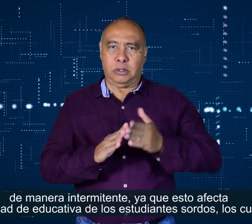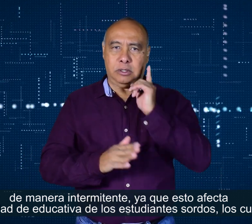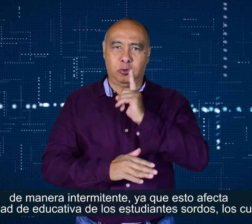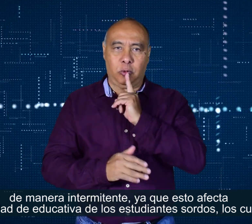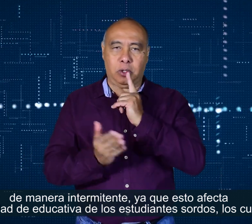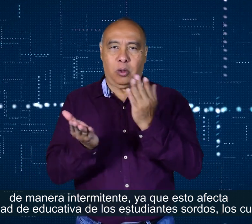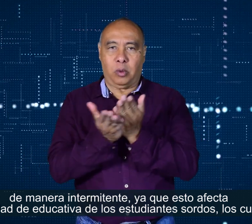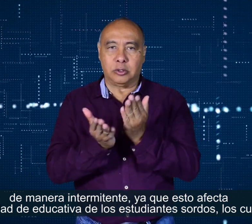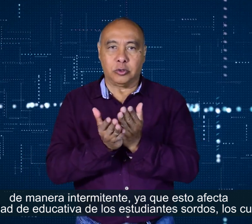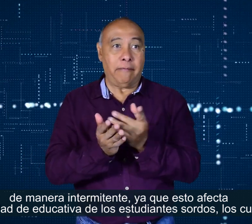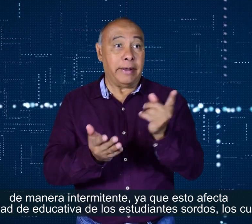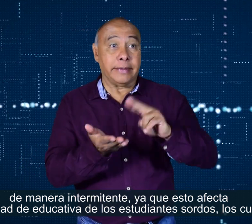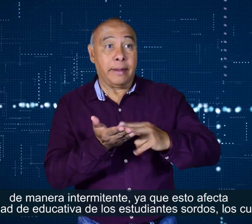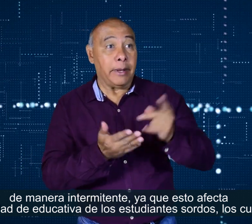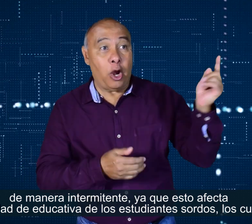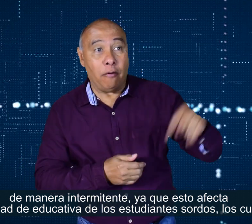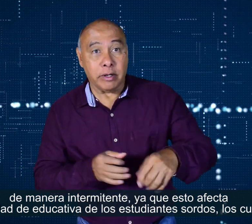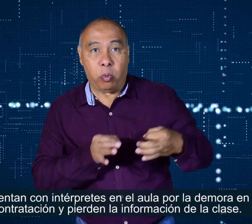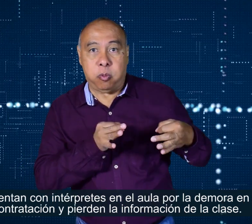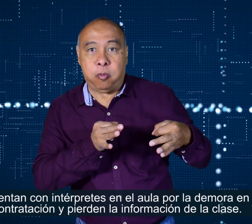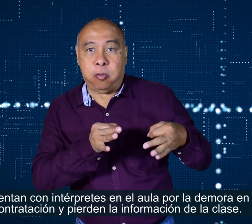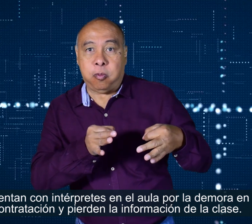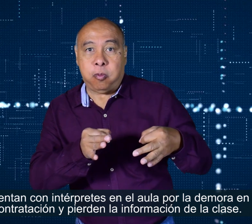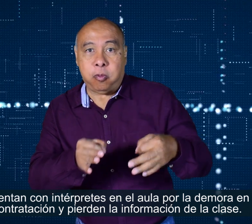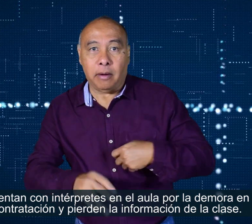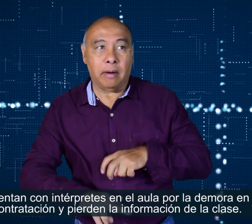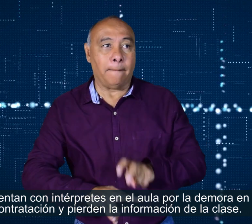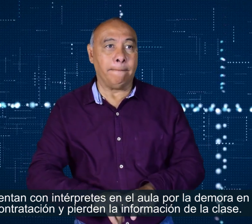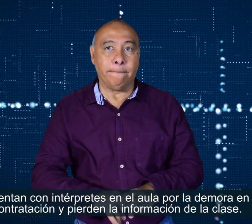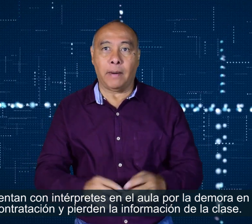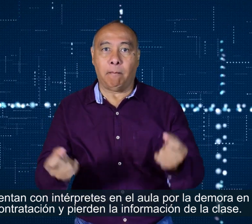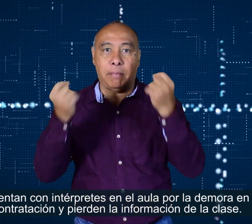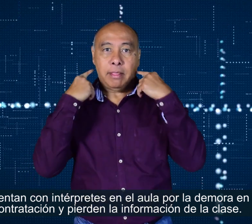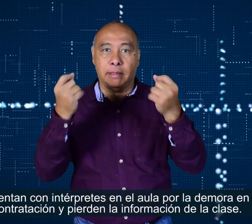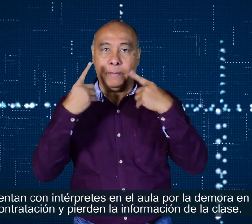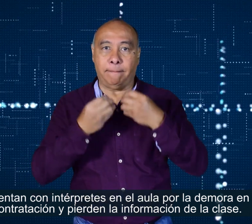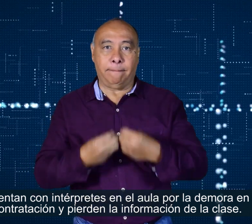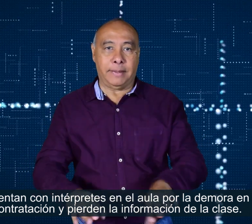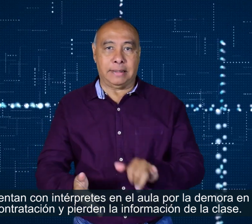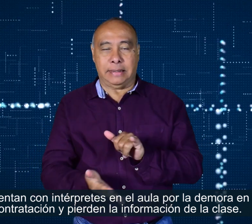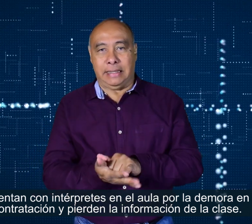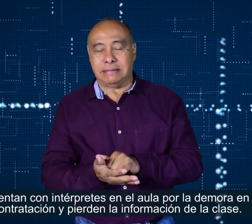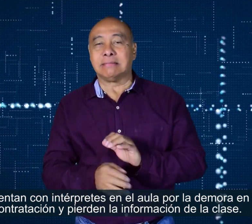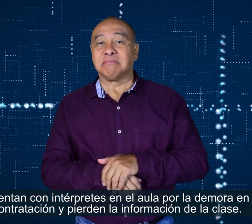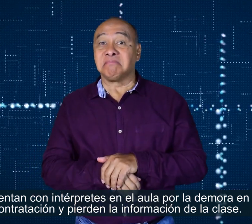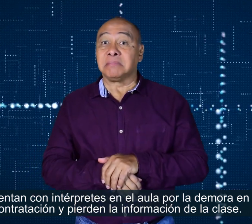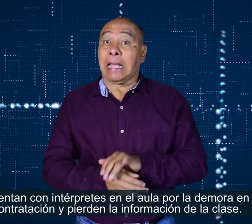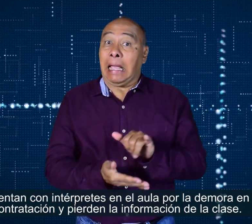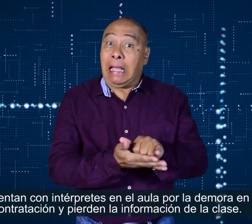educativa de los estudiantes sordos, los cuales no cuentan con intérpretes en el aula por la demora en su contratación y pierden la